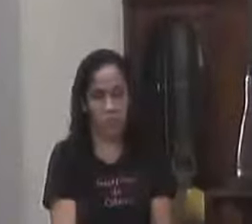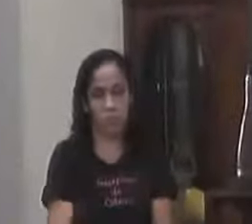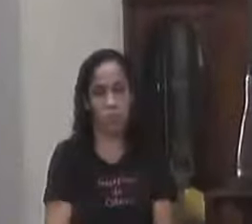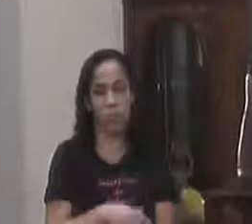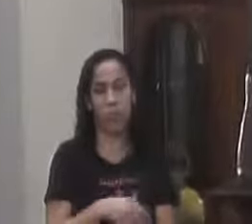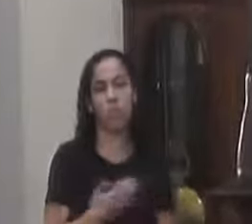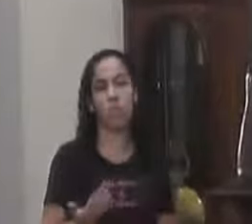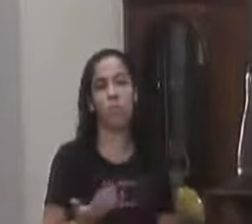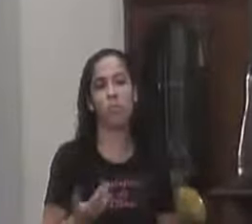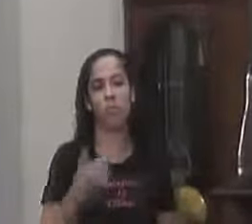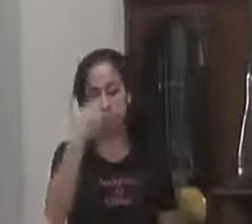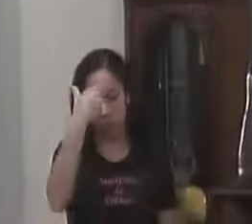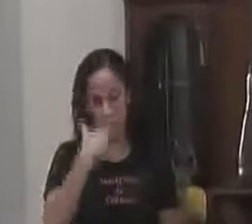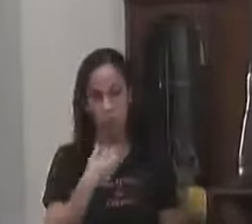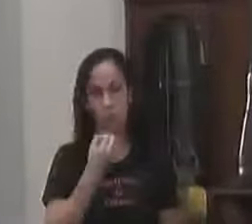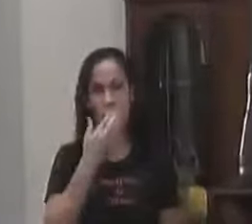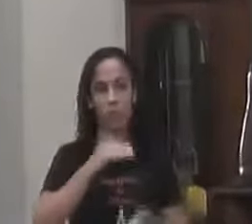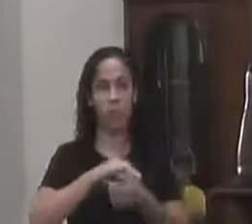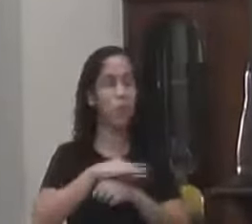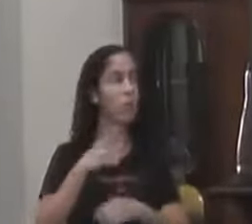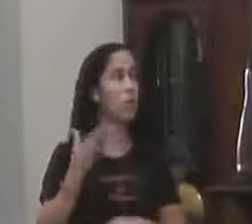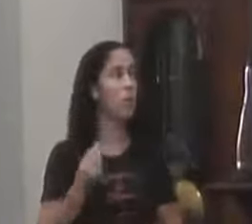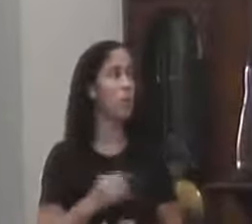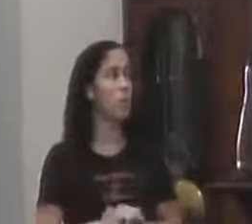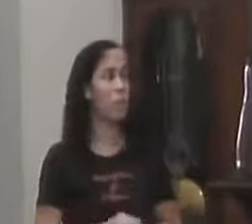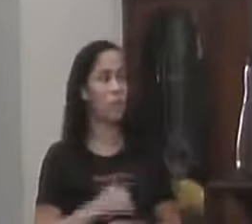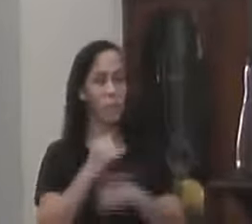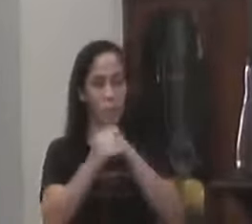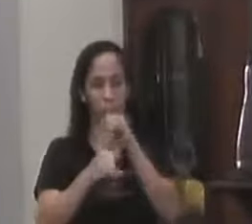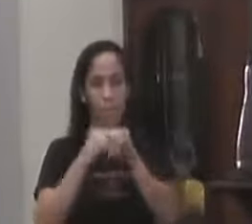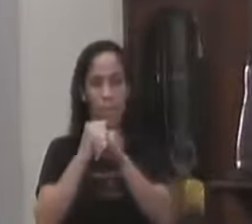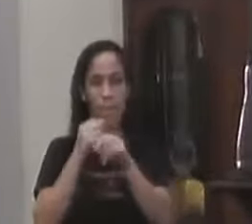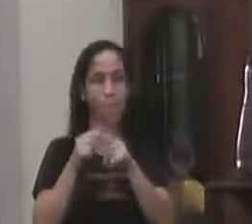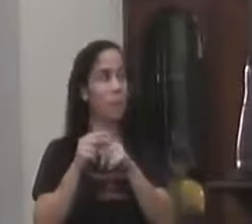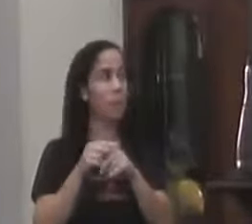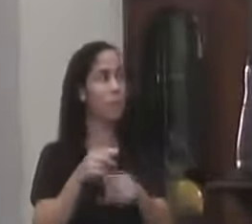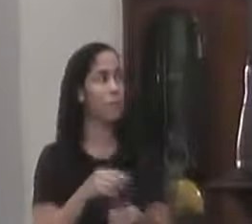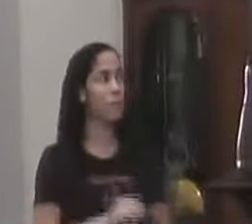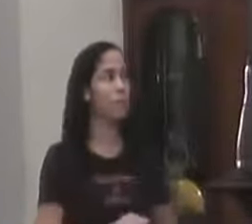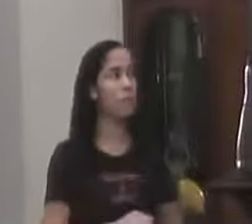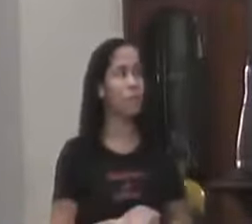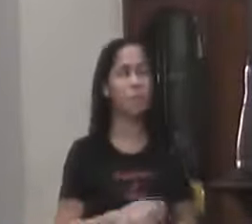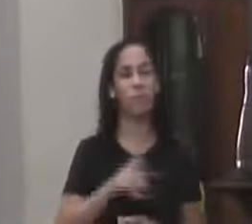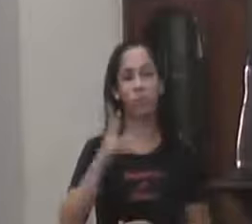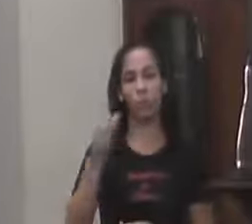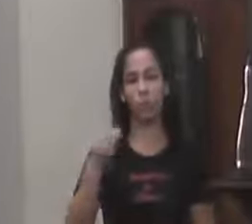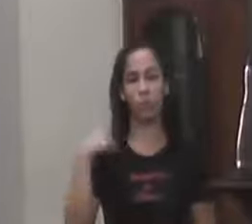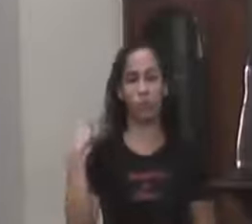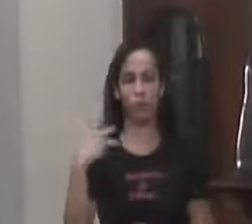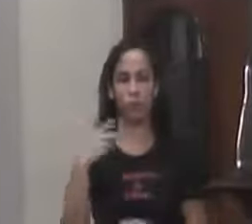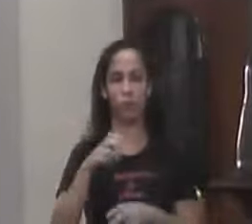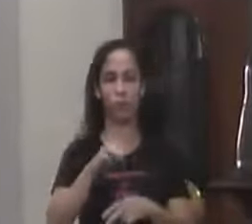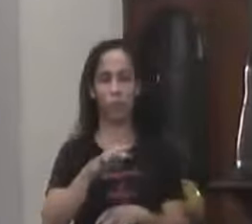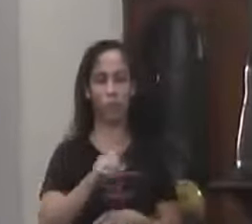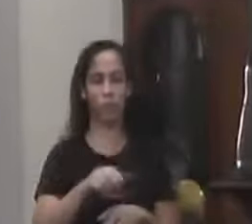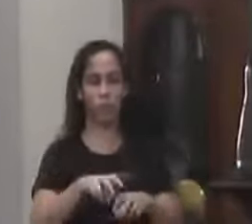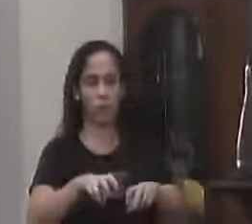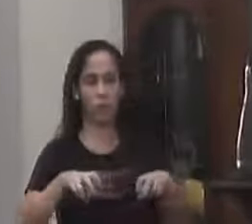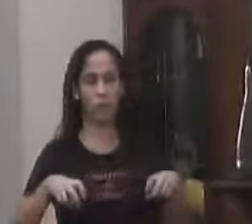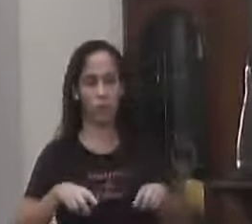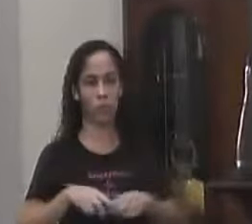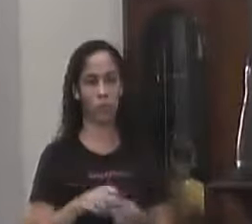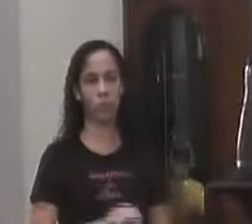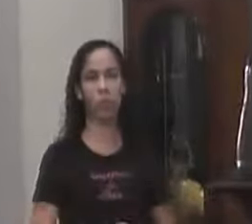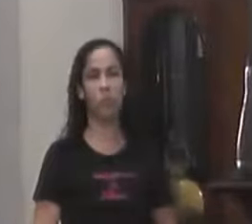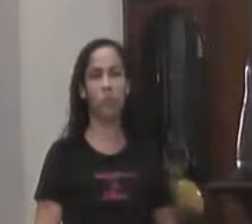Eu Boa noite Primeiro a todos Os internautas Que acompanham pela rede Senhores vereadores Amias E assistência